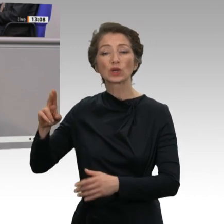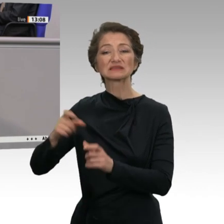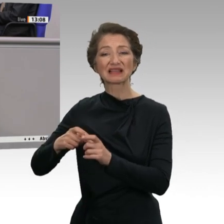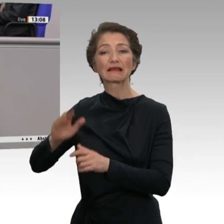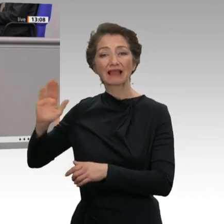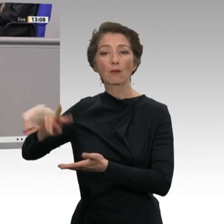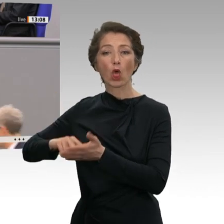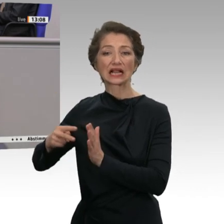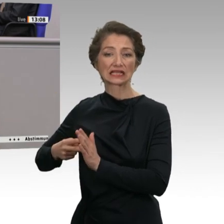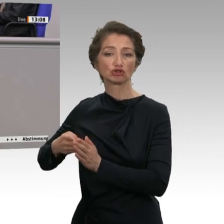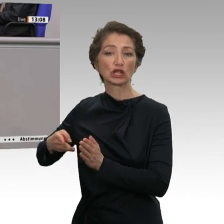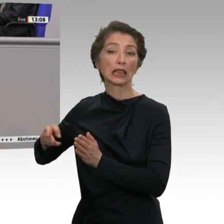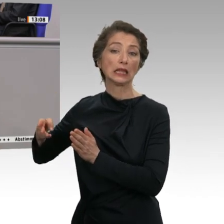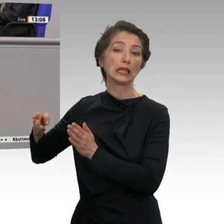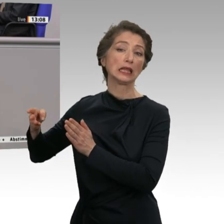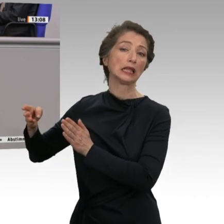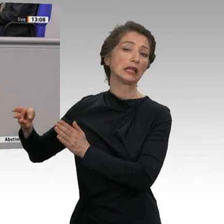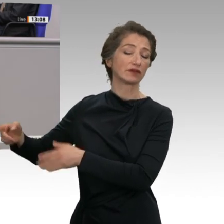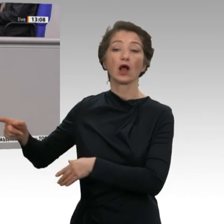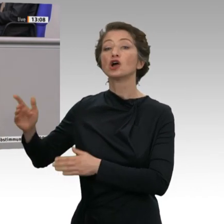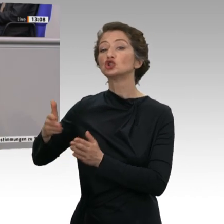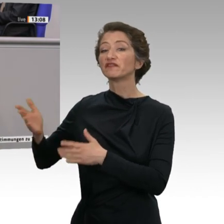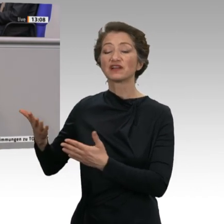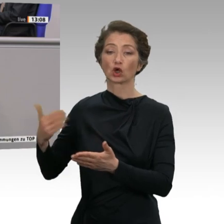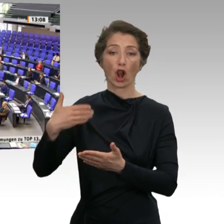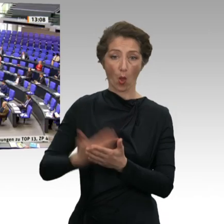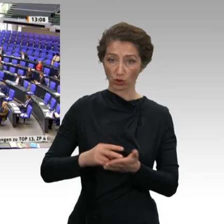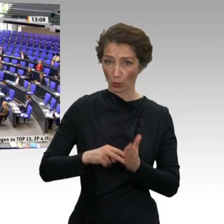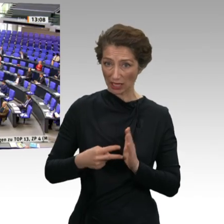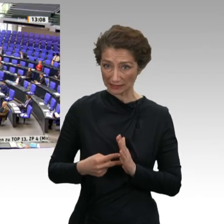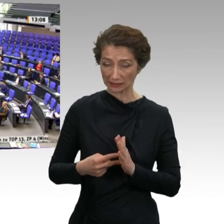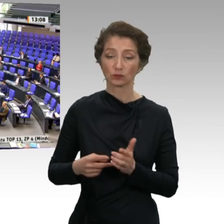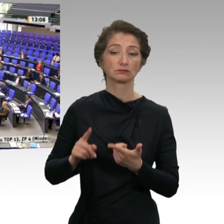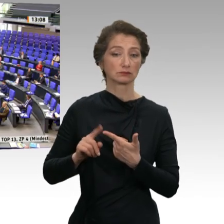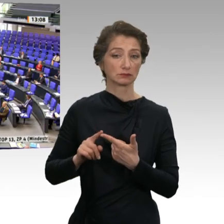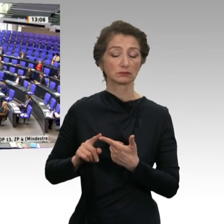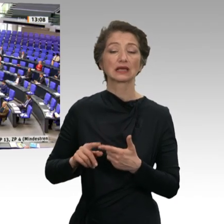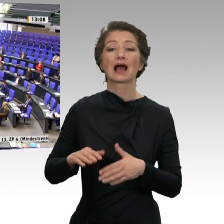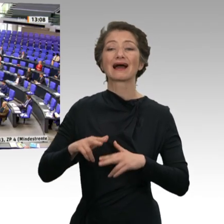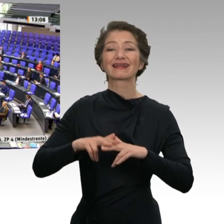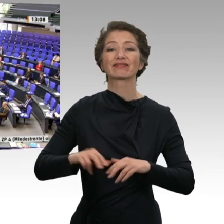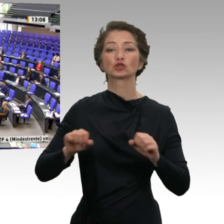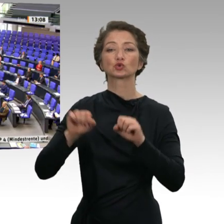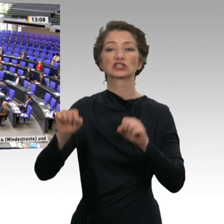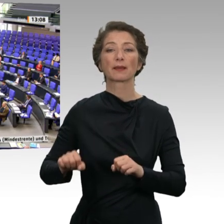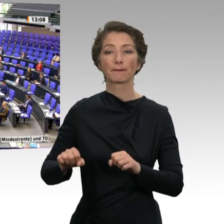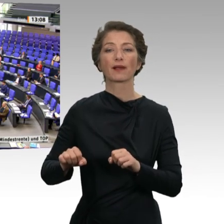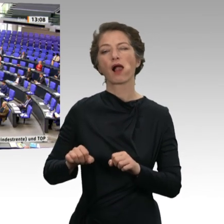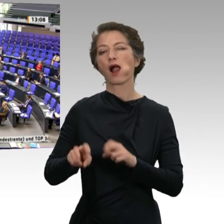Das ist nicht nur die Lohnpolitik, Frau Kolbe, die da schiefgelaufen ist. Sie haben die Rentensystematik immer wieder für Wahlkampfgeschenke missbraucht. Sie